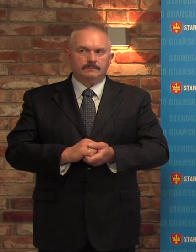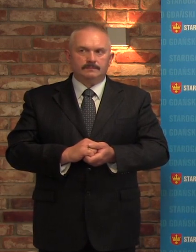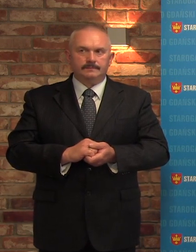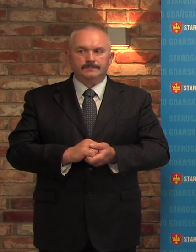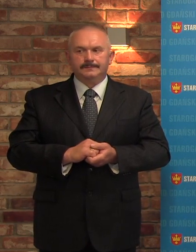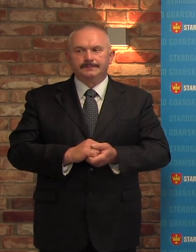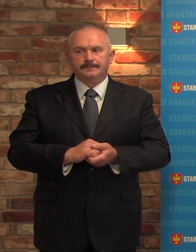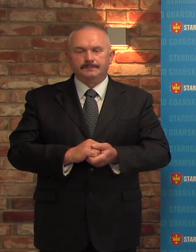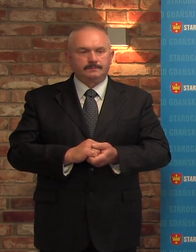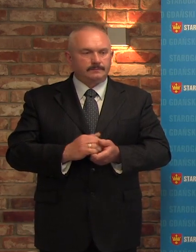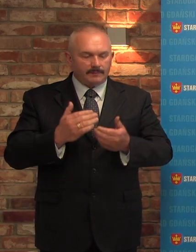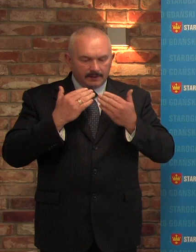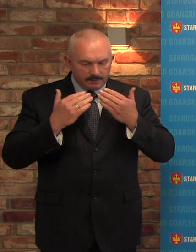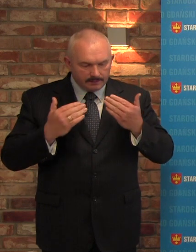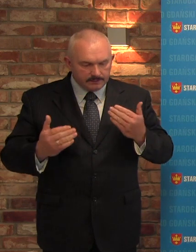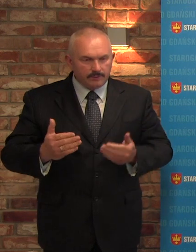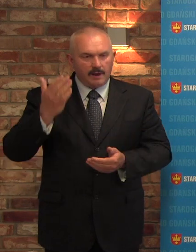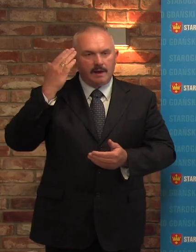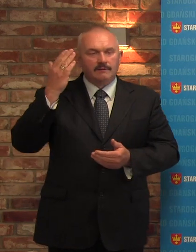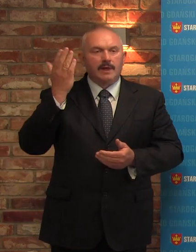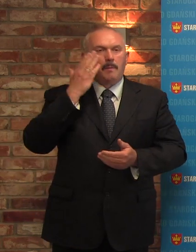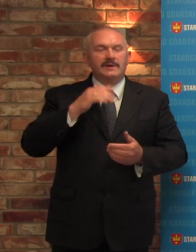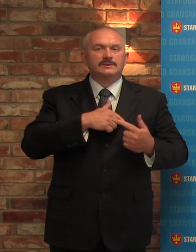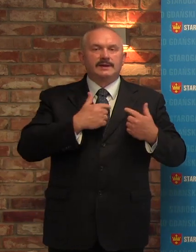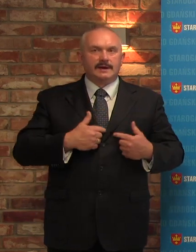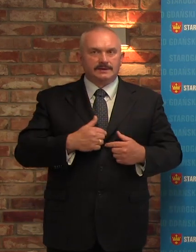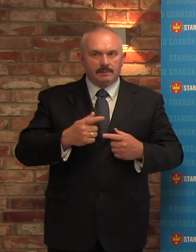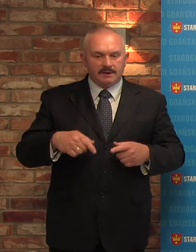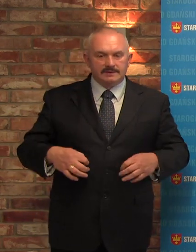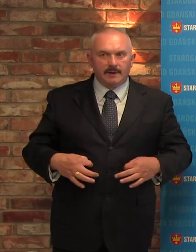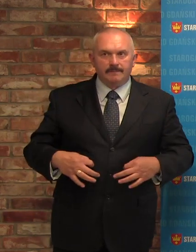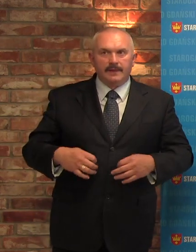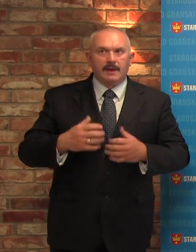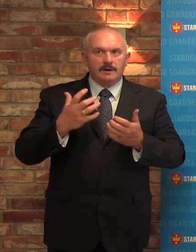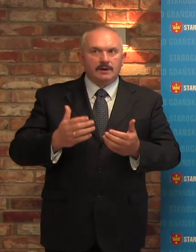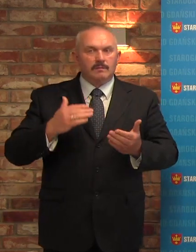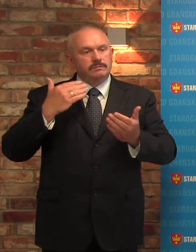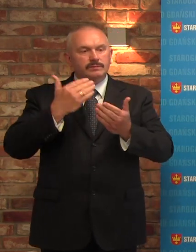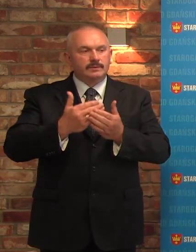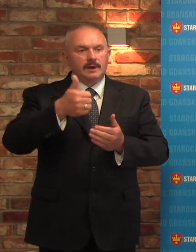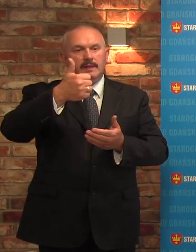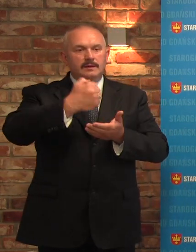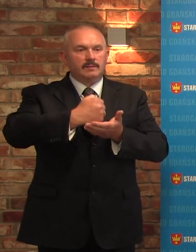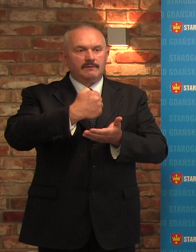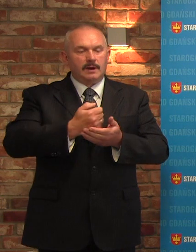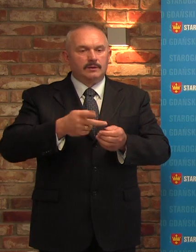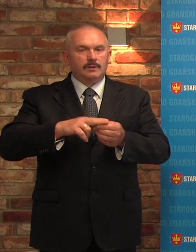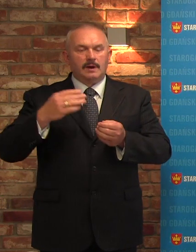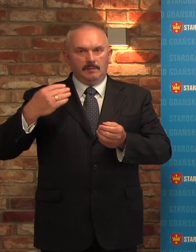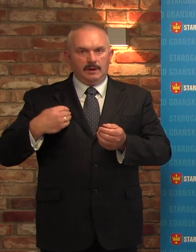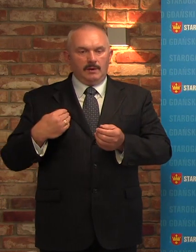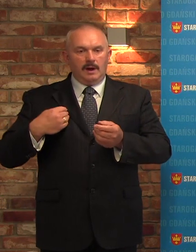Dziękuję bardzo. Witam państwa bardzo serdecznie. Chciałabym się odnieść do jednej kwestii, która została